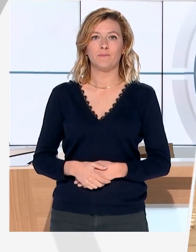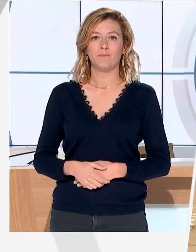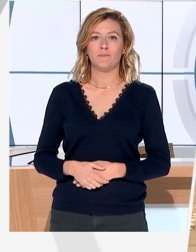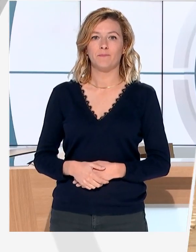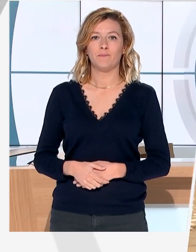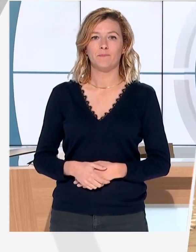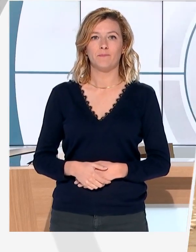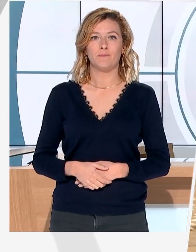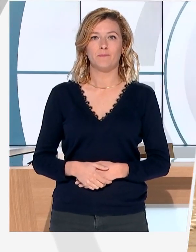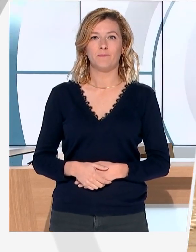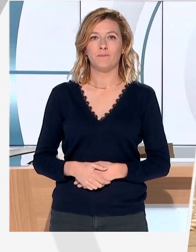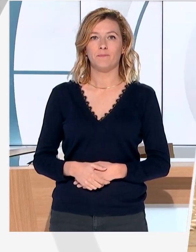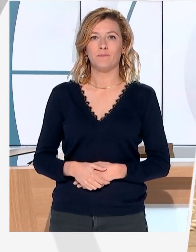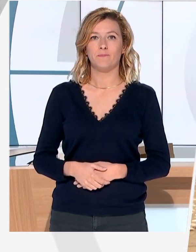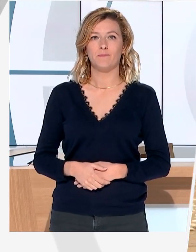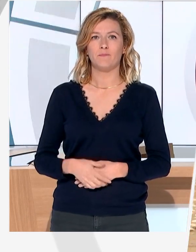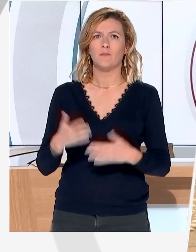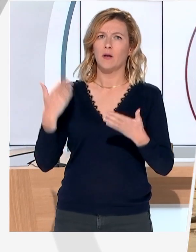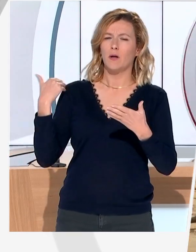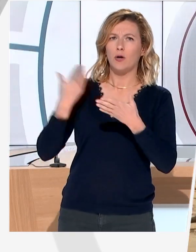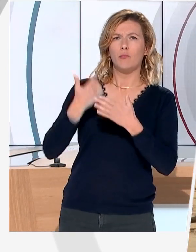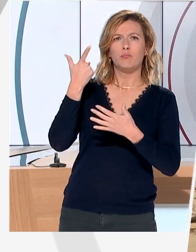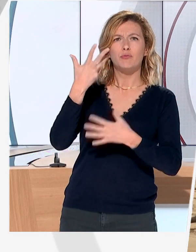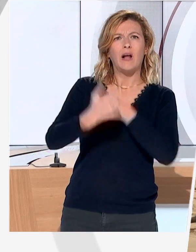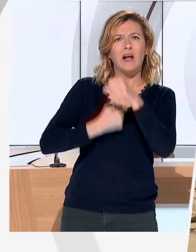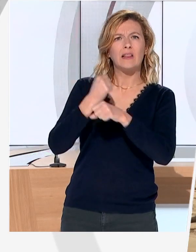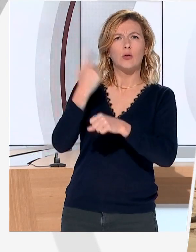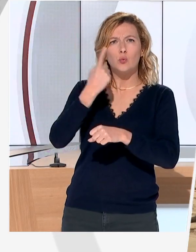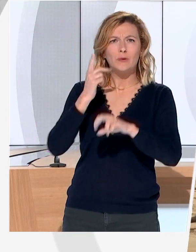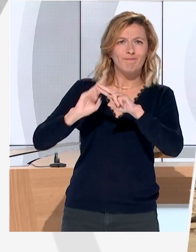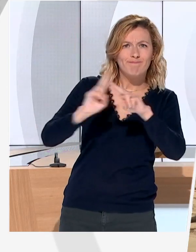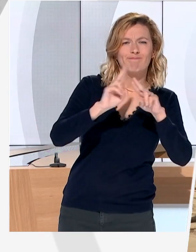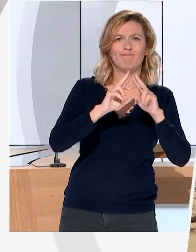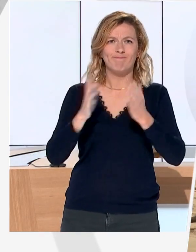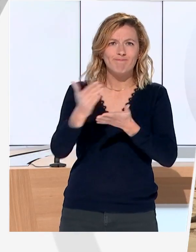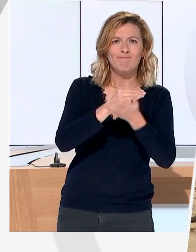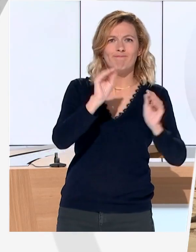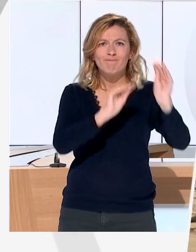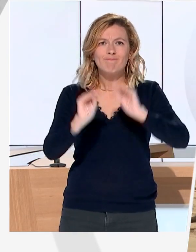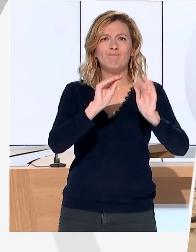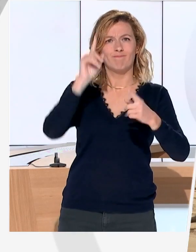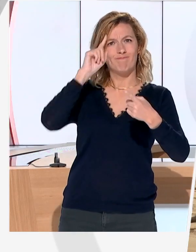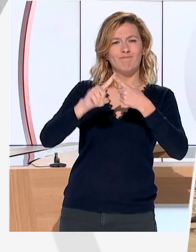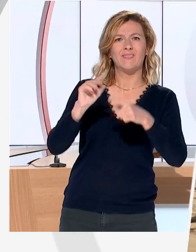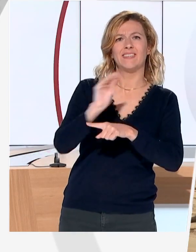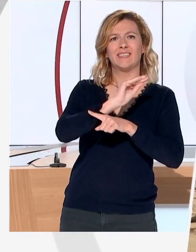Ça fait plusieurs années qu'on accueille dans de très bonnes conditions le public de différentes manières. Et